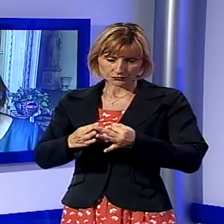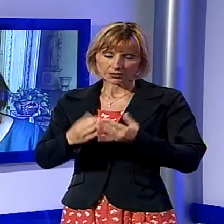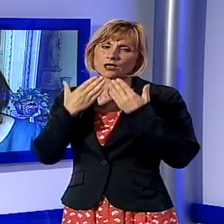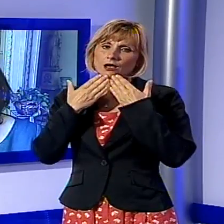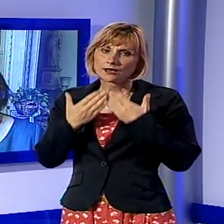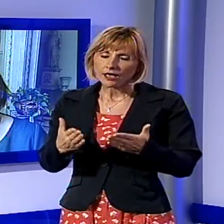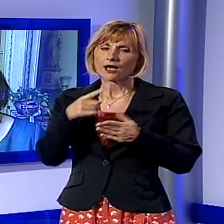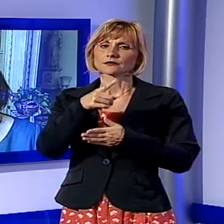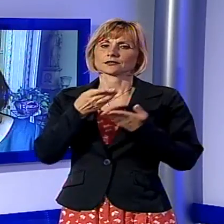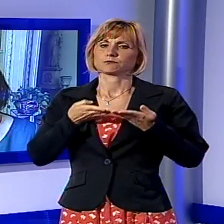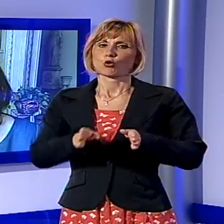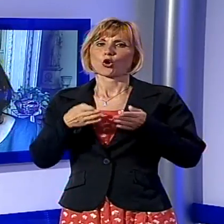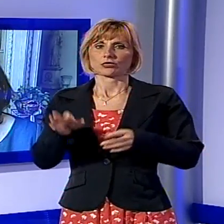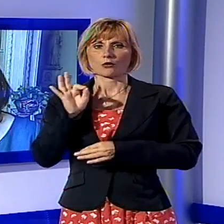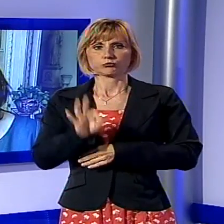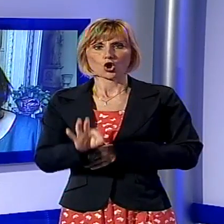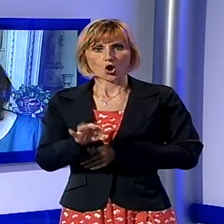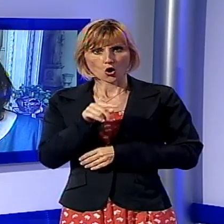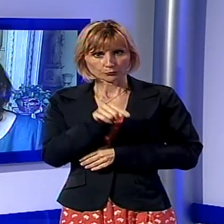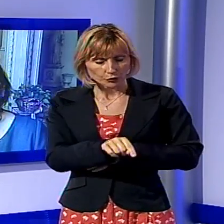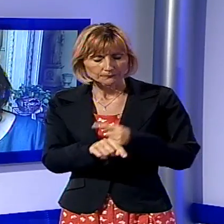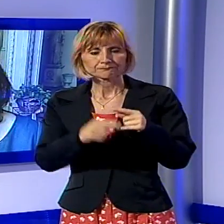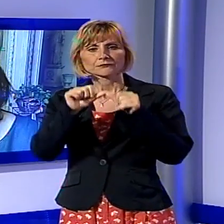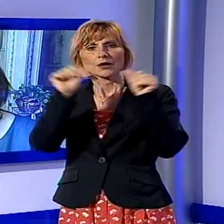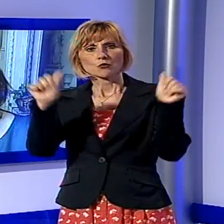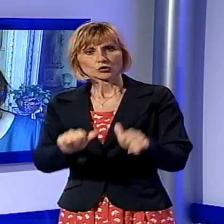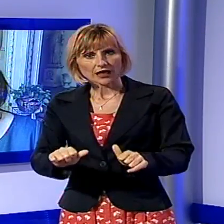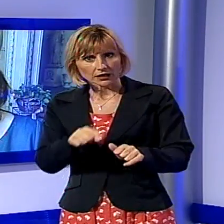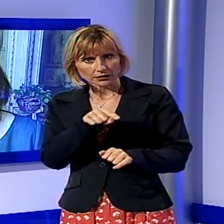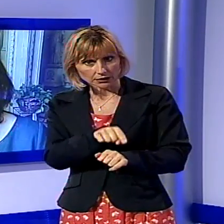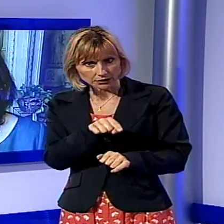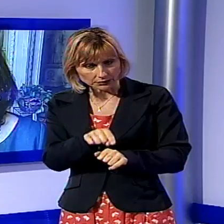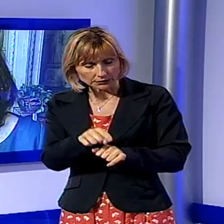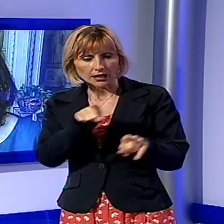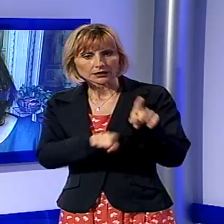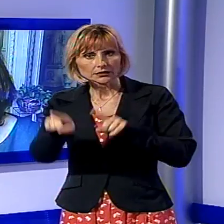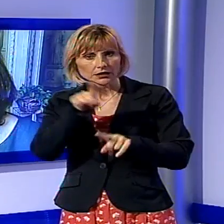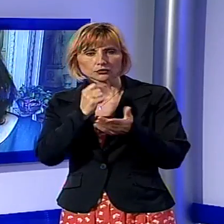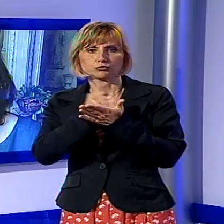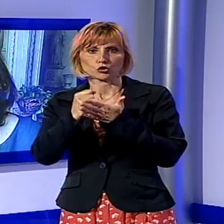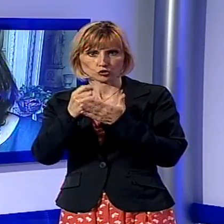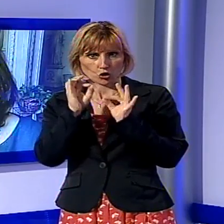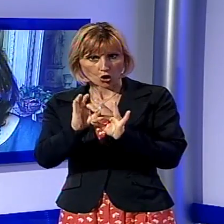creazione di questi sportelli con delle modalità che sono indicate nel protocollo, secondo me